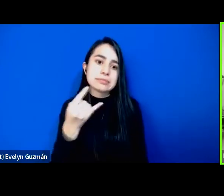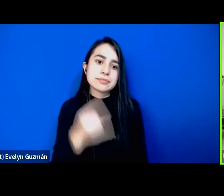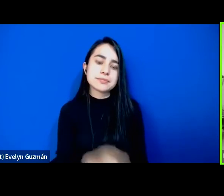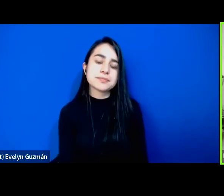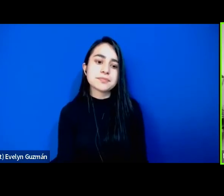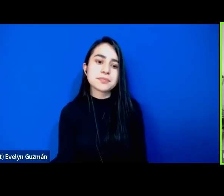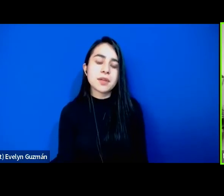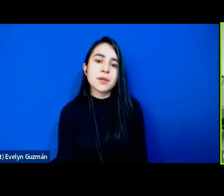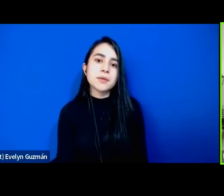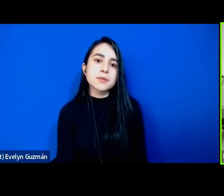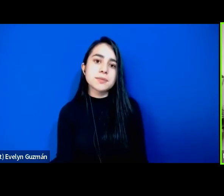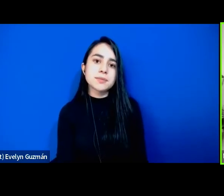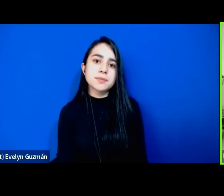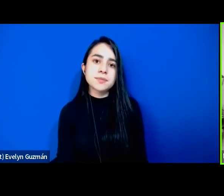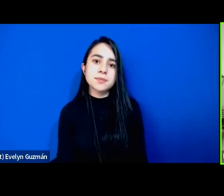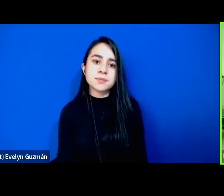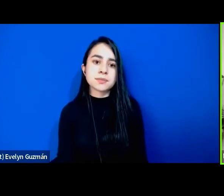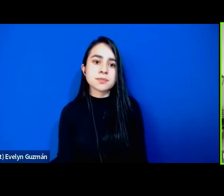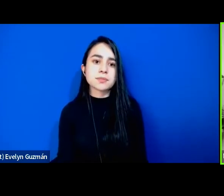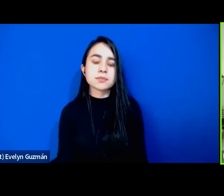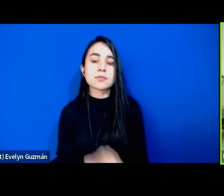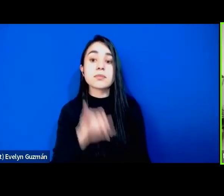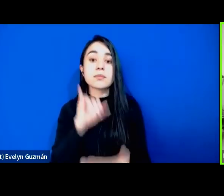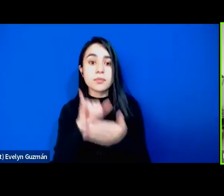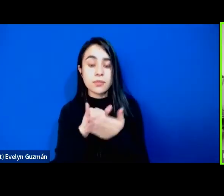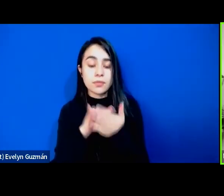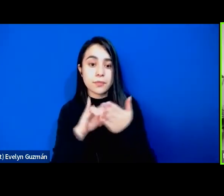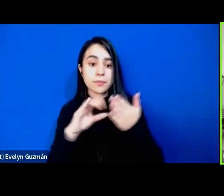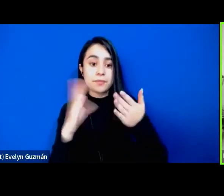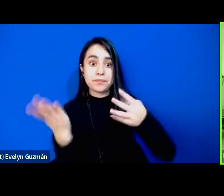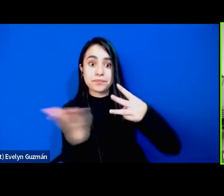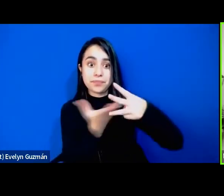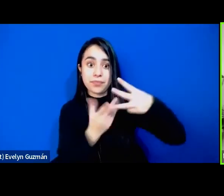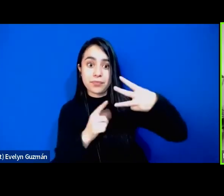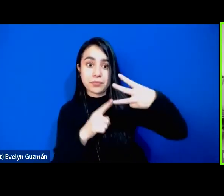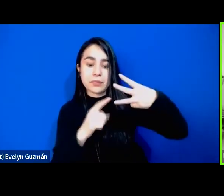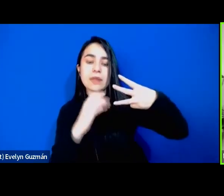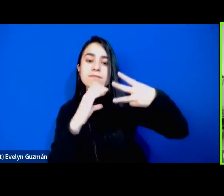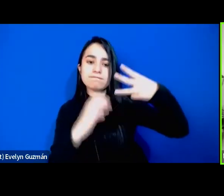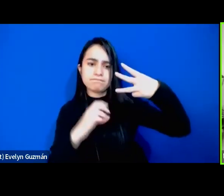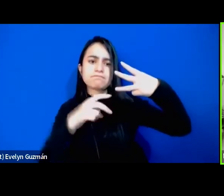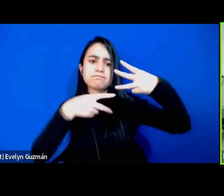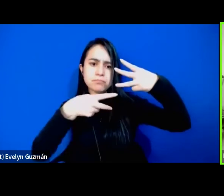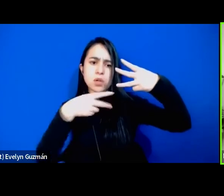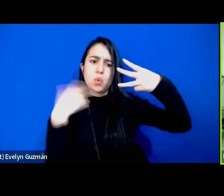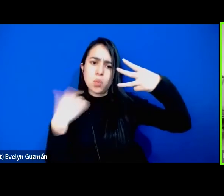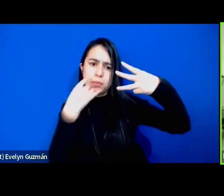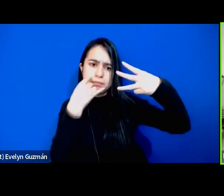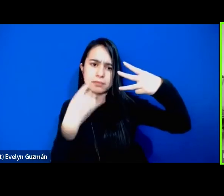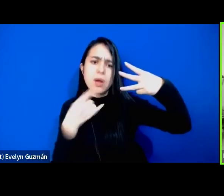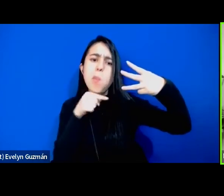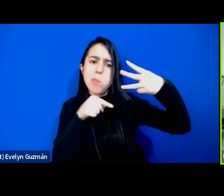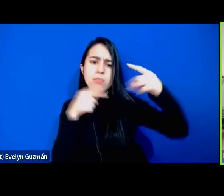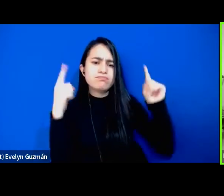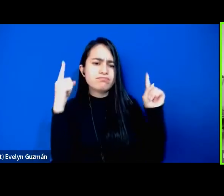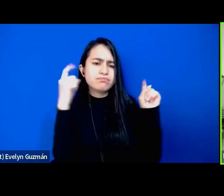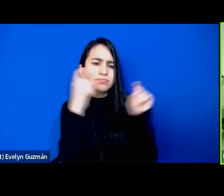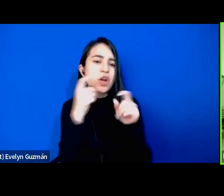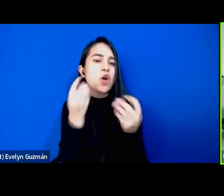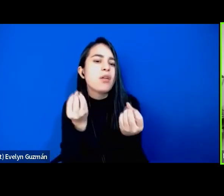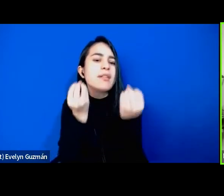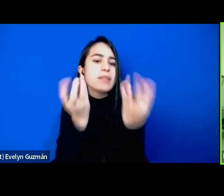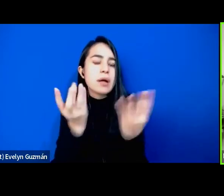entonces bueno ese capítulo está sensacional hay muchas más reflexiones pero como eso les da una idea